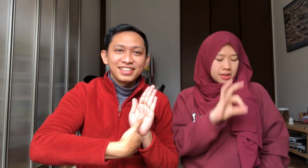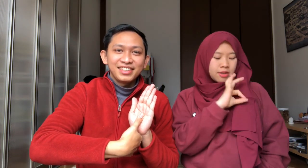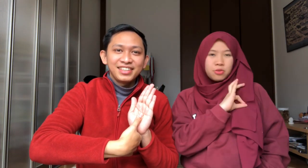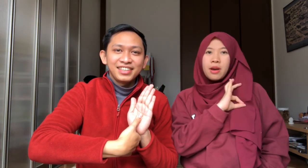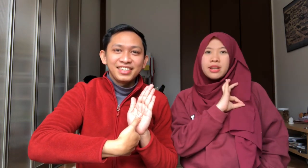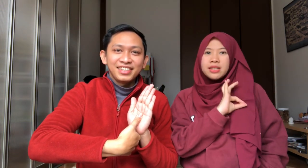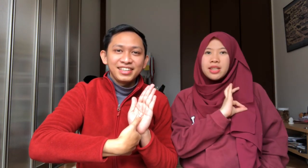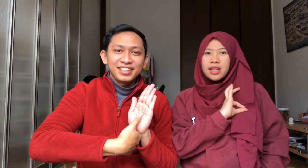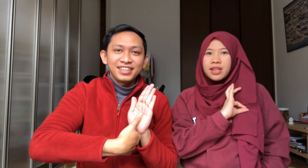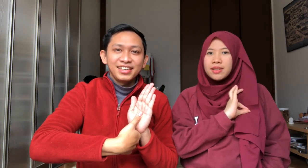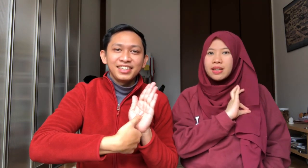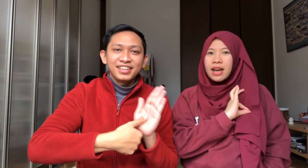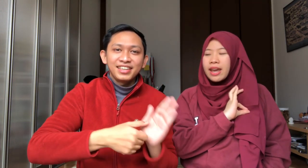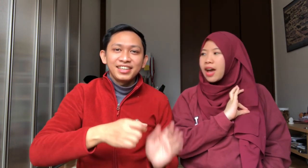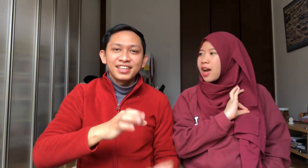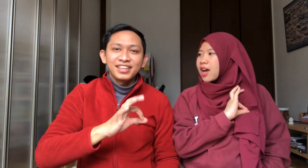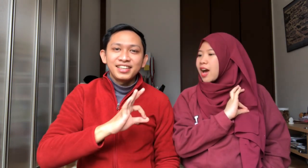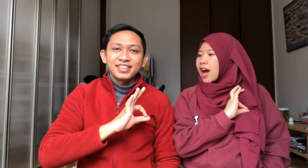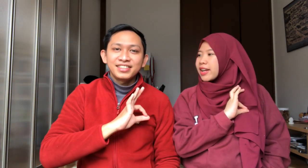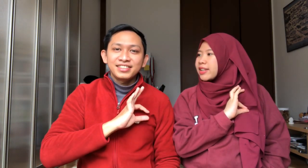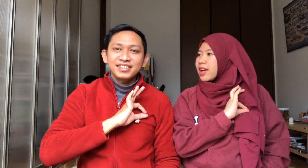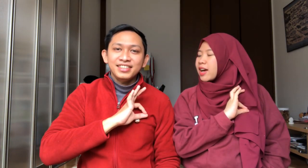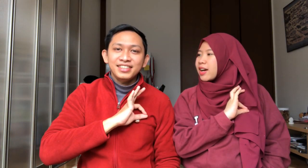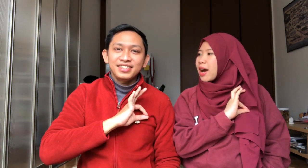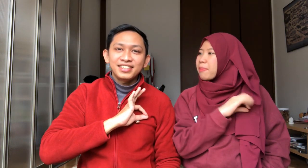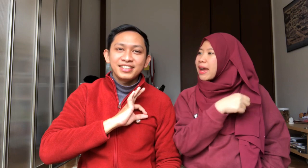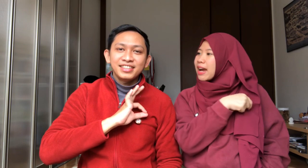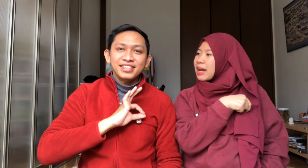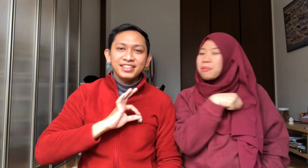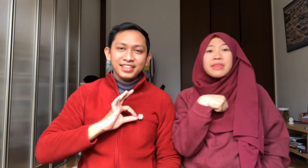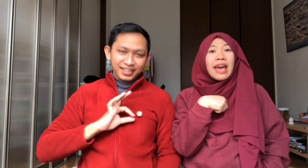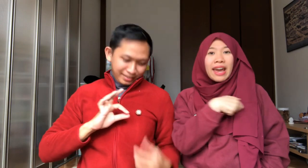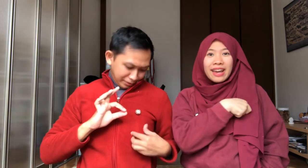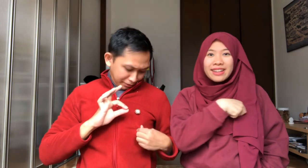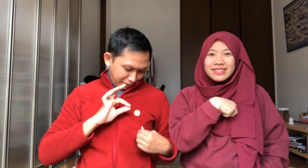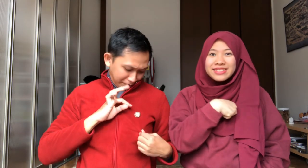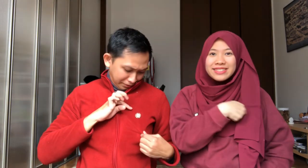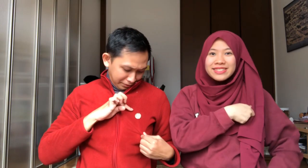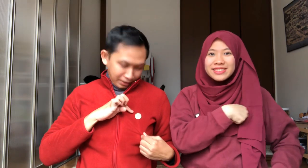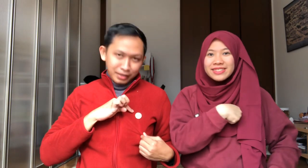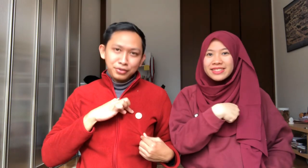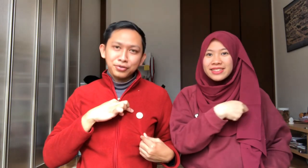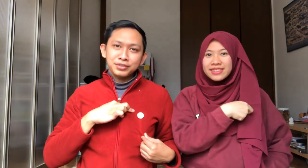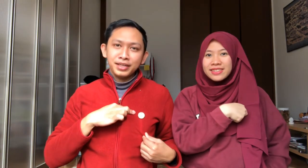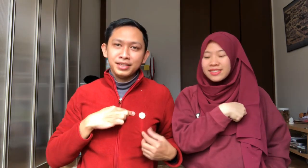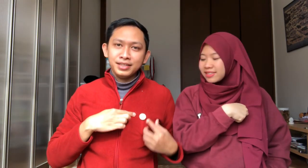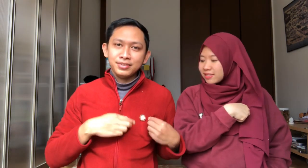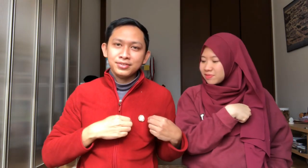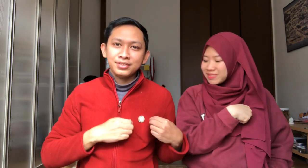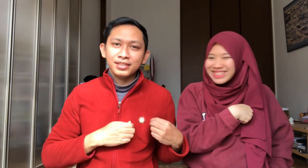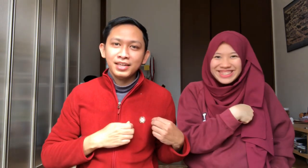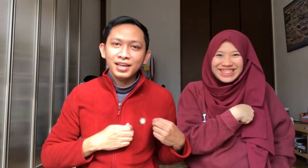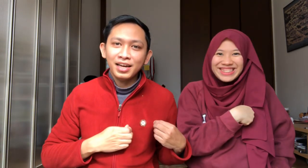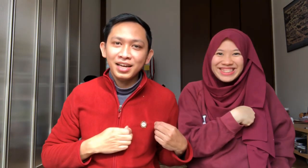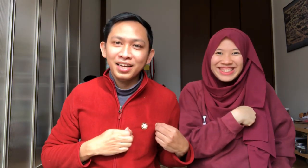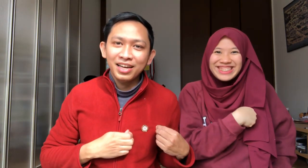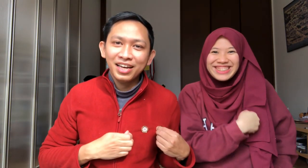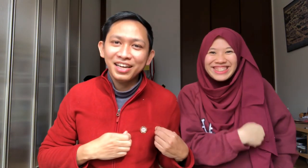bisa juga Disini Kayak Disini Apa ya Ini kayak Ini Ada logo saya nih Terusnya H H